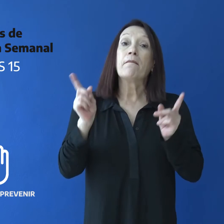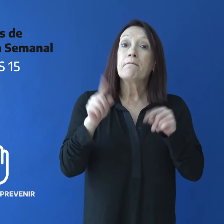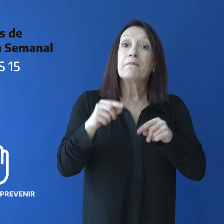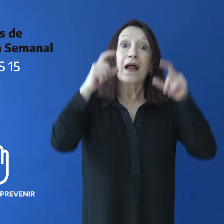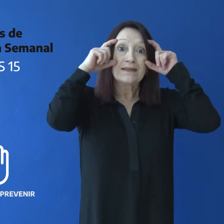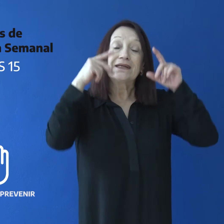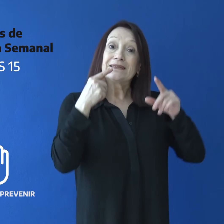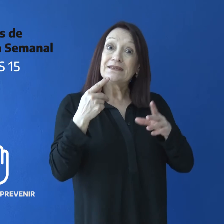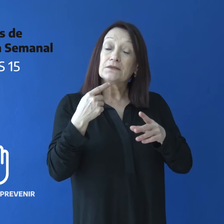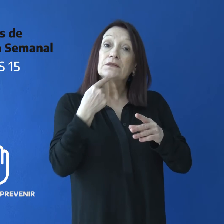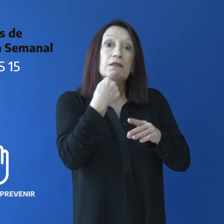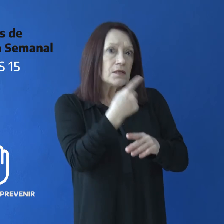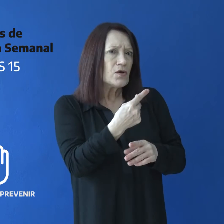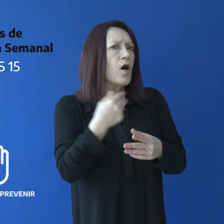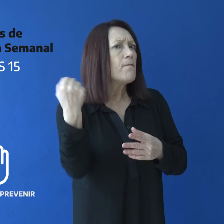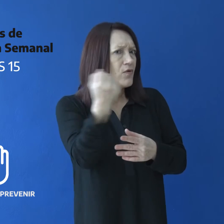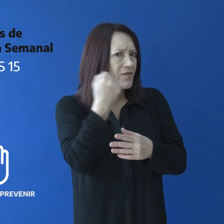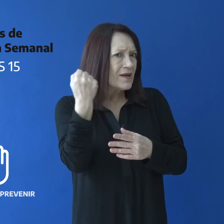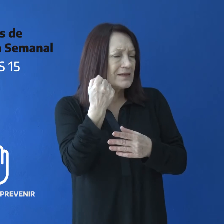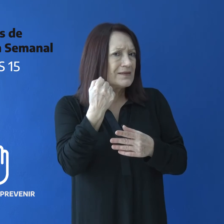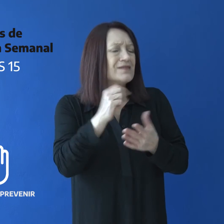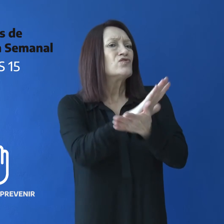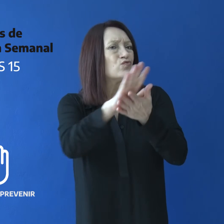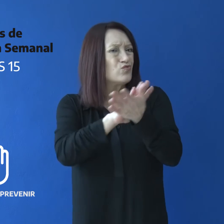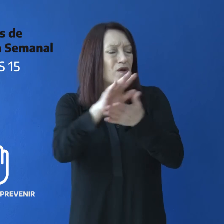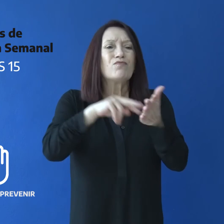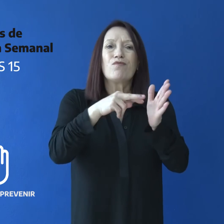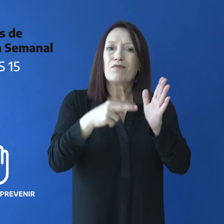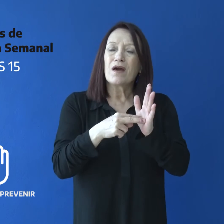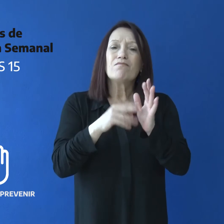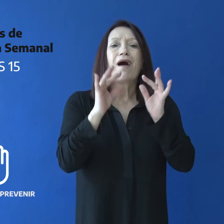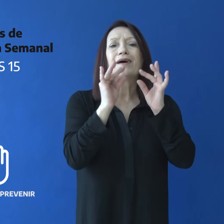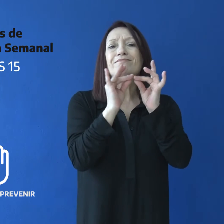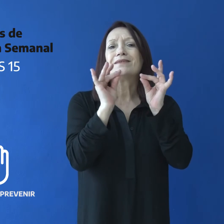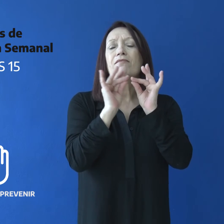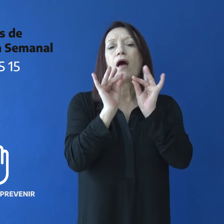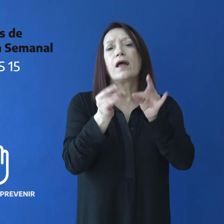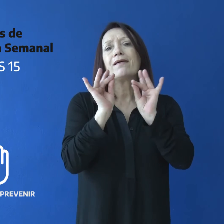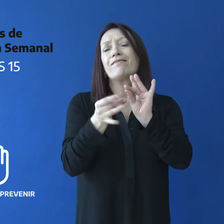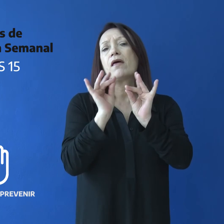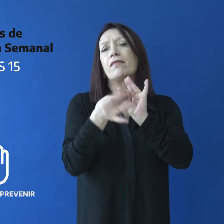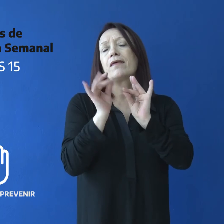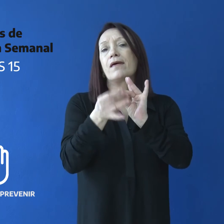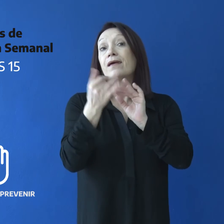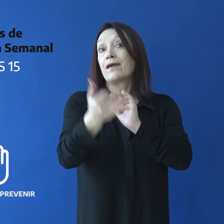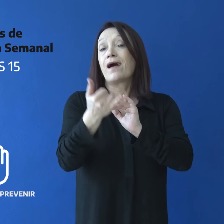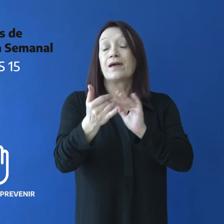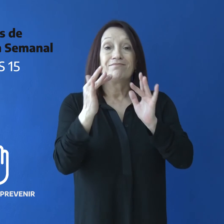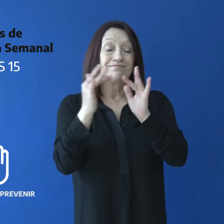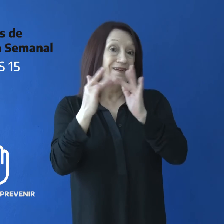la gobernadora planteó la necesidad de dar una solución definitiva a las dificultades de conectividad que se